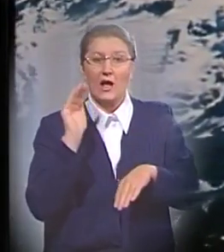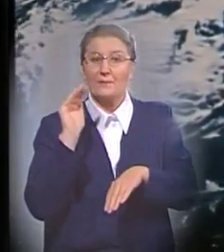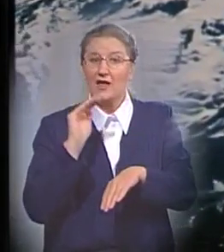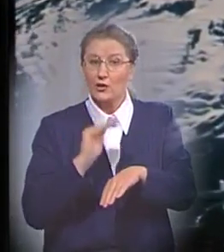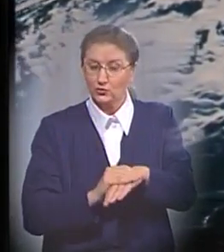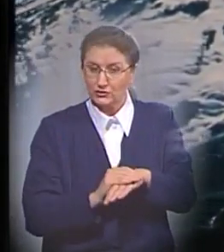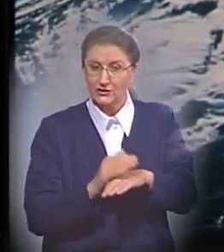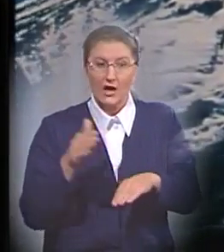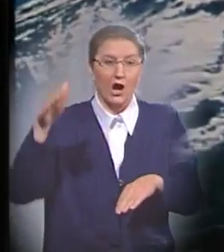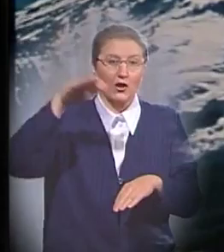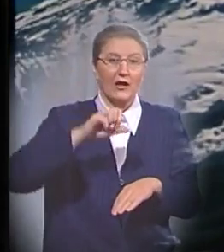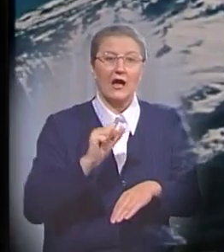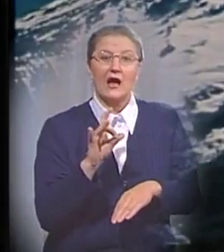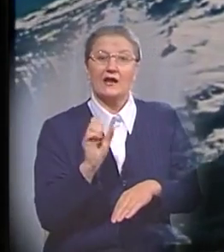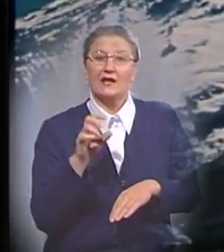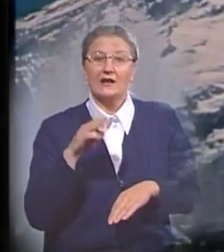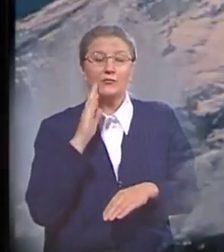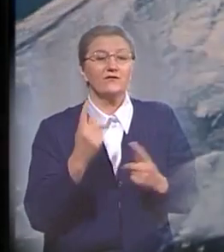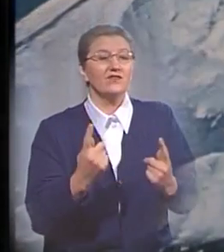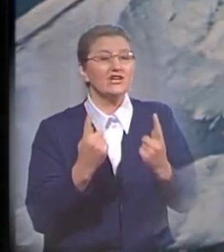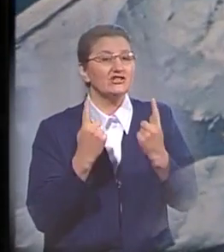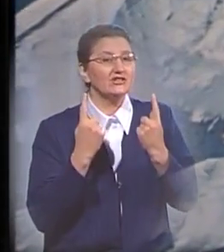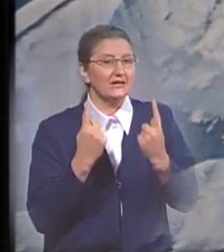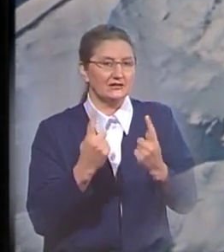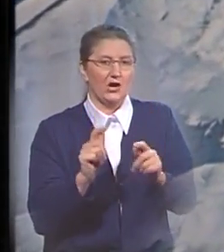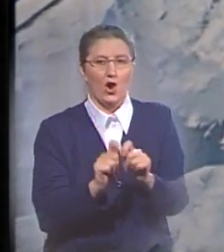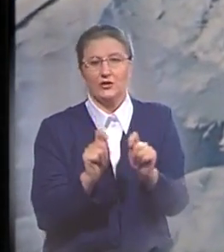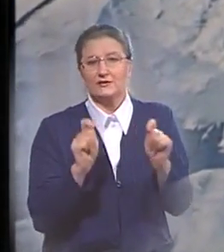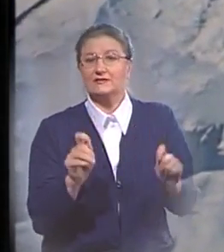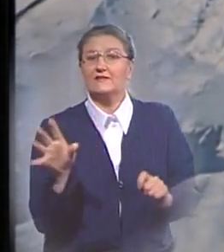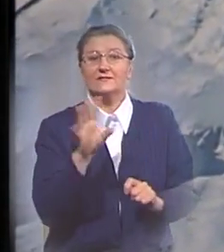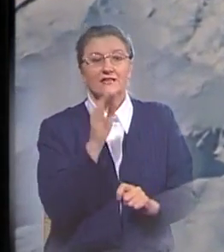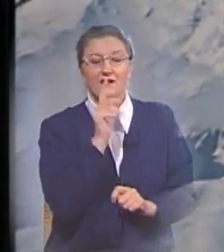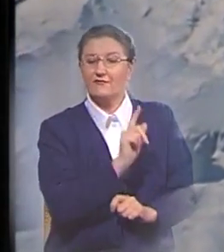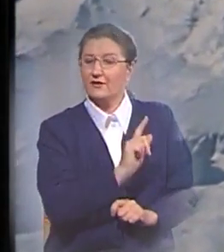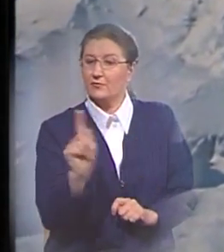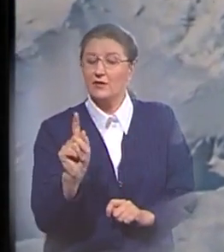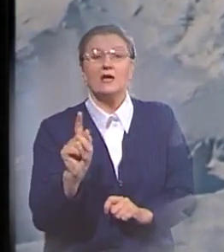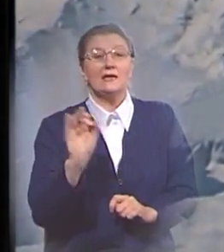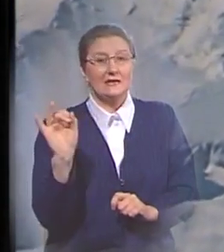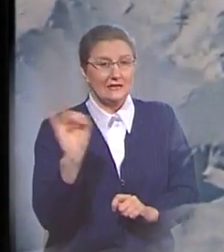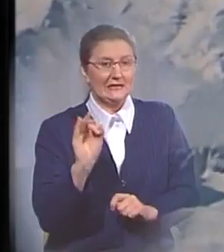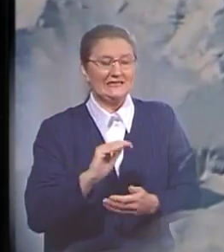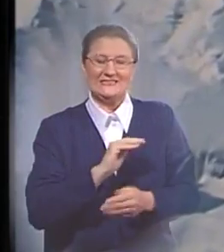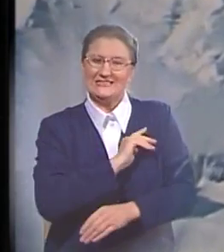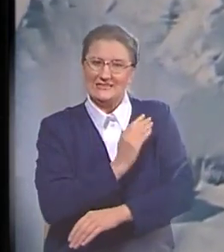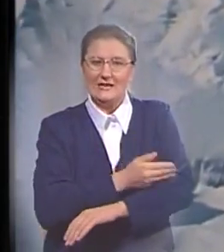на горе Арарат, это будет величайшим археологическим открытием всех времен и могучим аргументом даже для наиболее